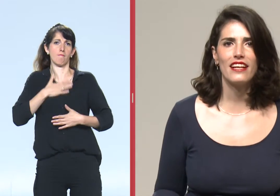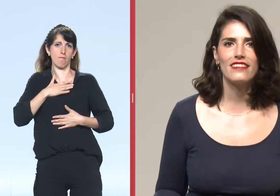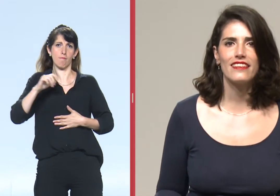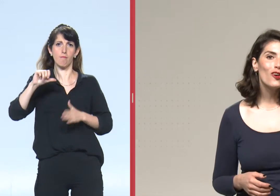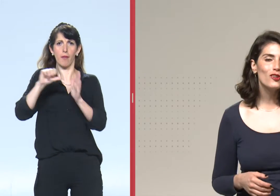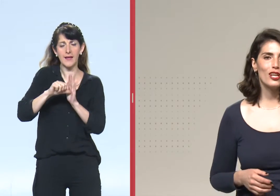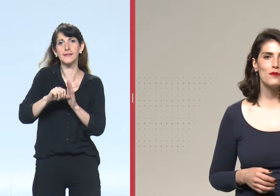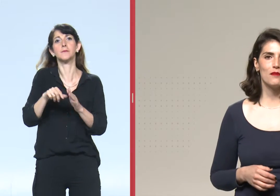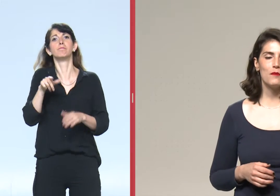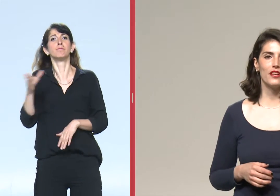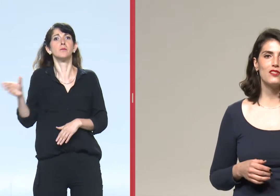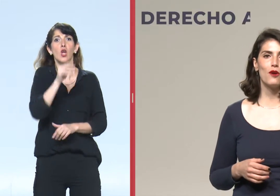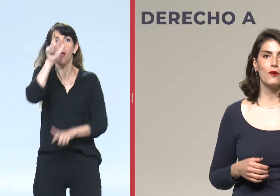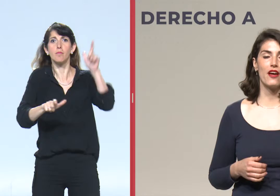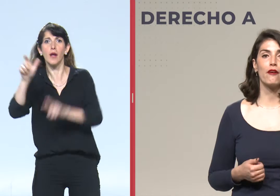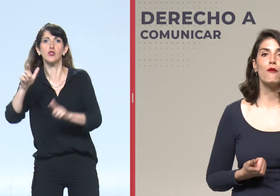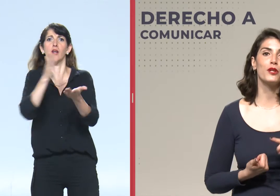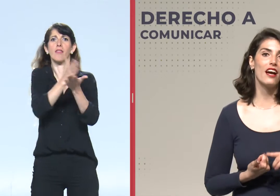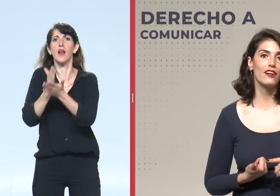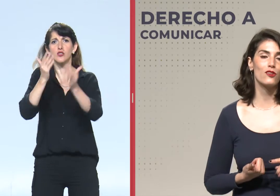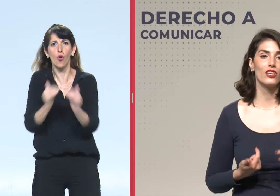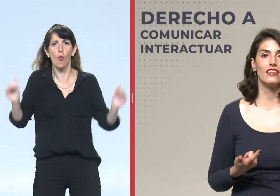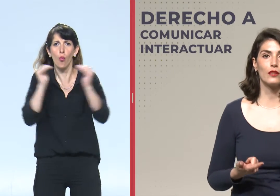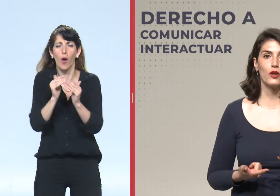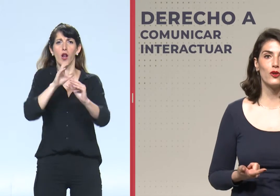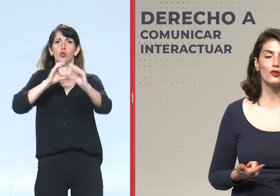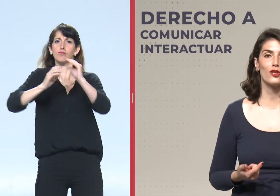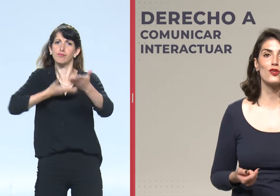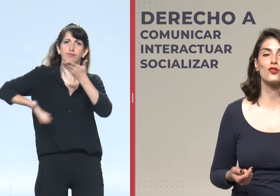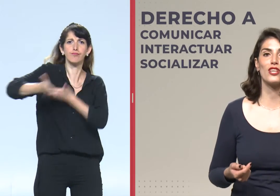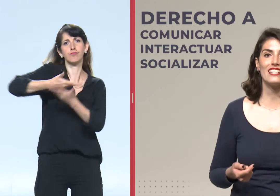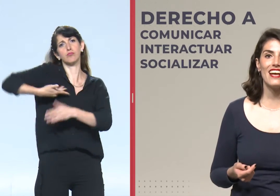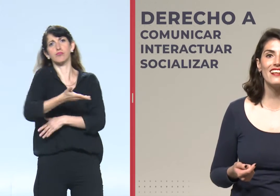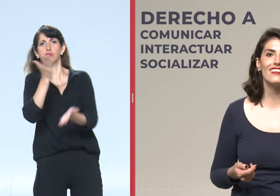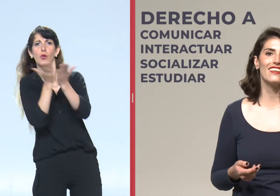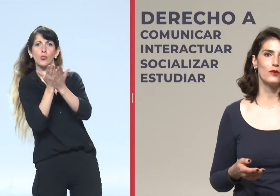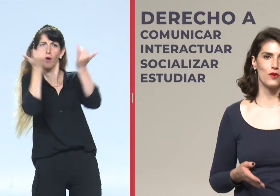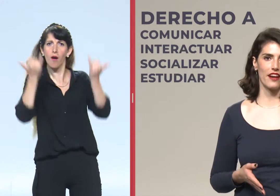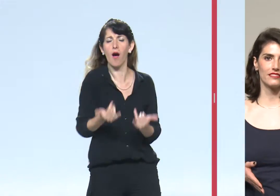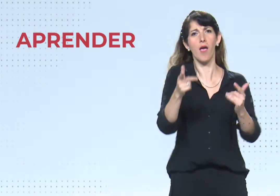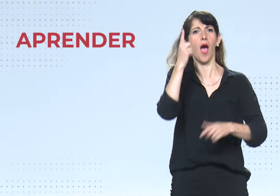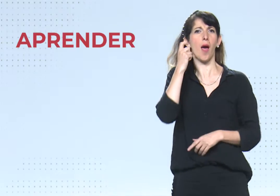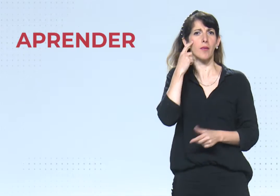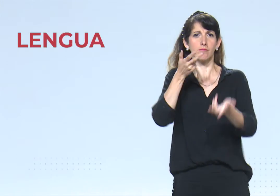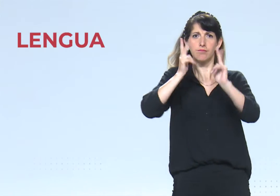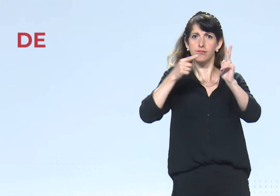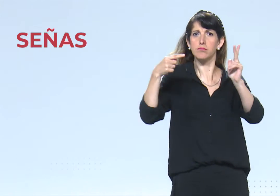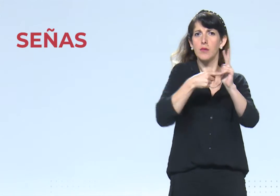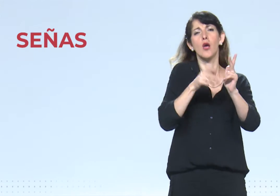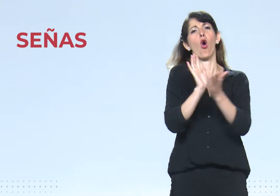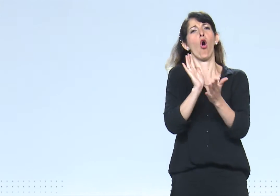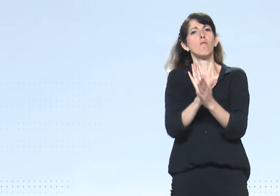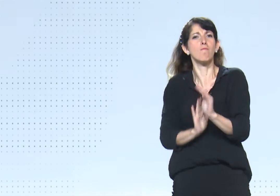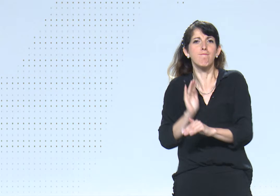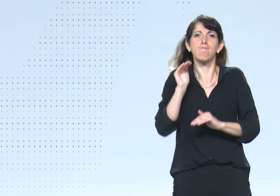es tan importante? Todos tenemos el mismo derecho a poder comunicarnos, interactuar con otros, socializar y estudiar. Aprender lengua de